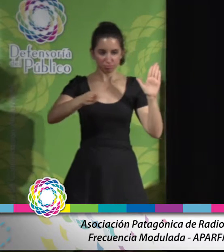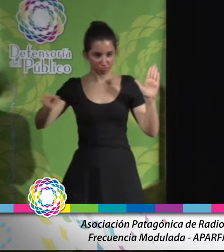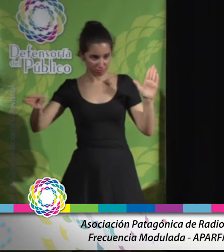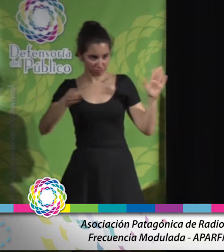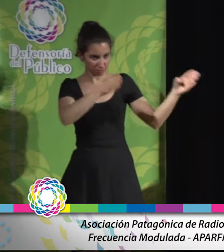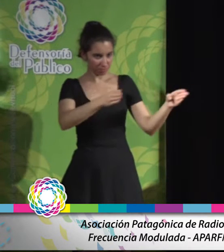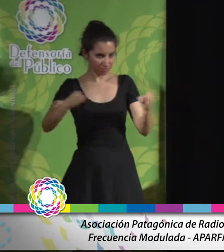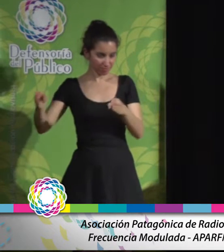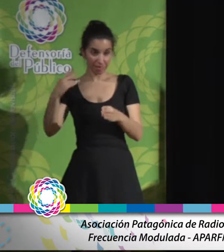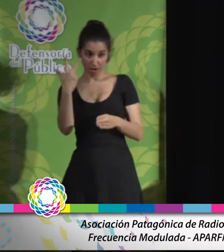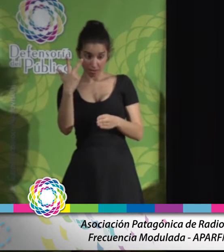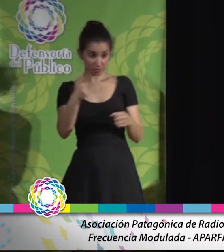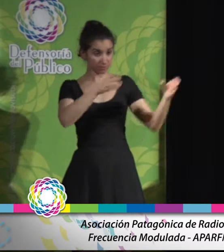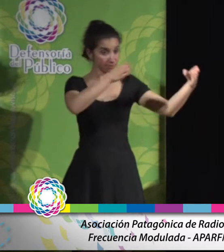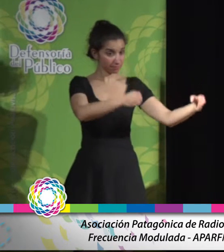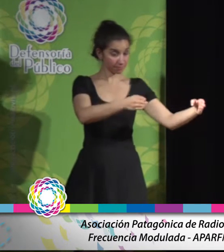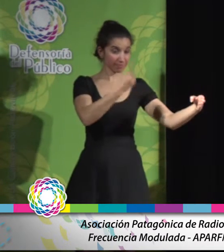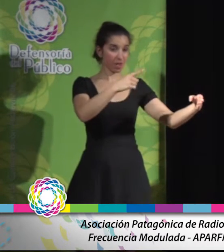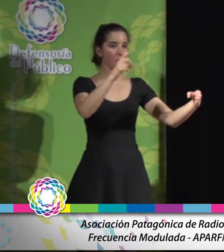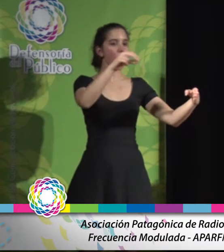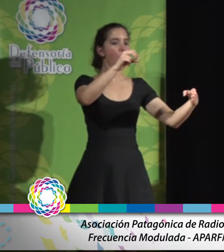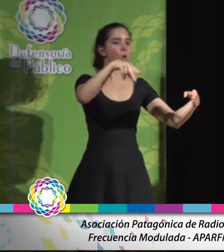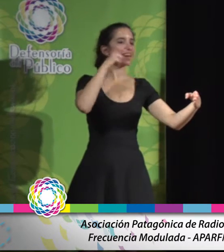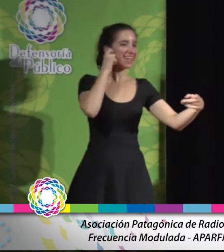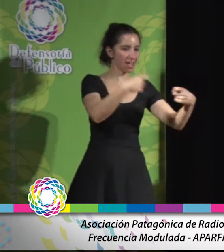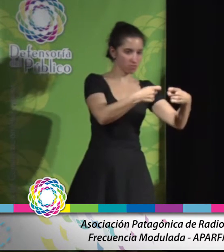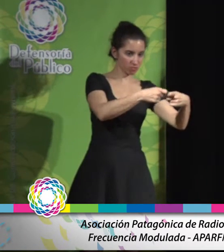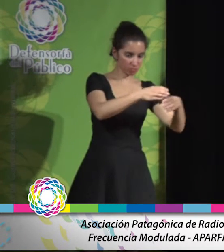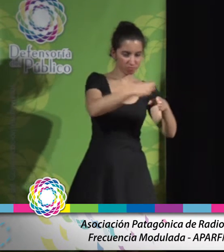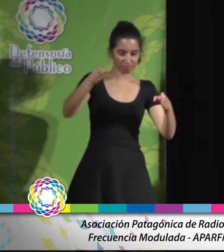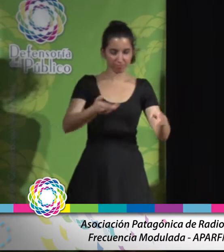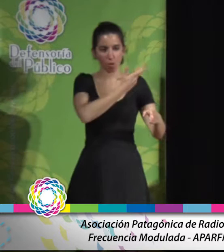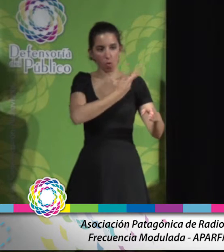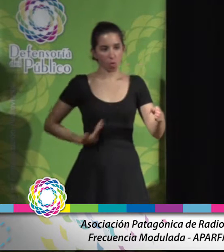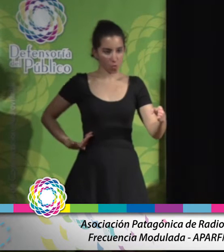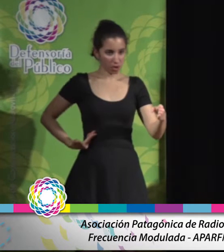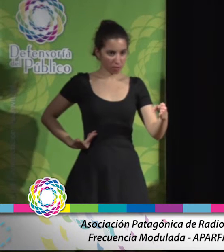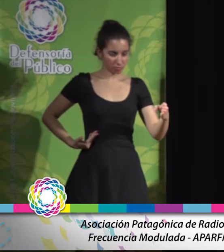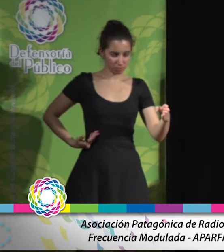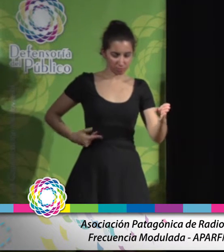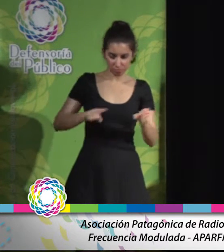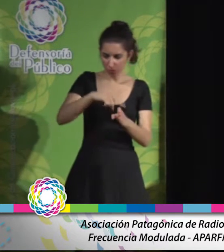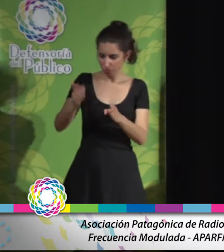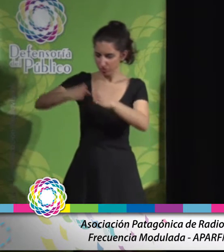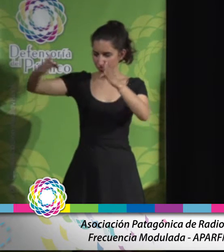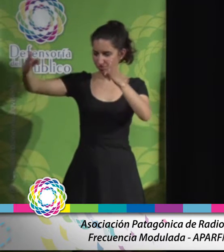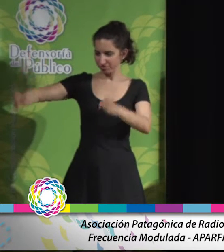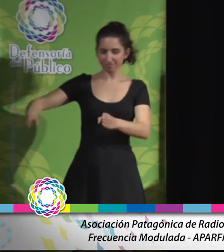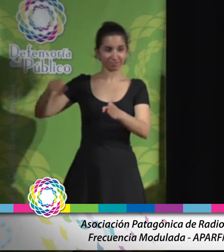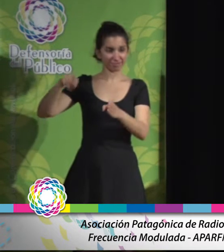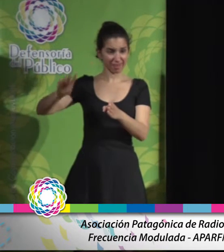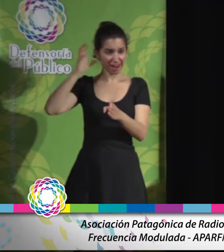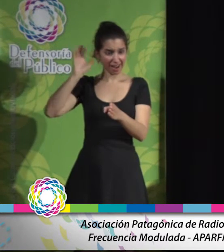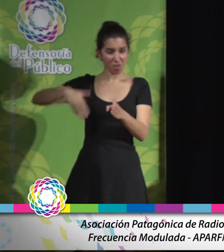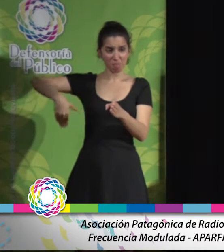uno de los sectores sin fin de lucro y el otro es la del Estado. Pero el sector más grande de la radiodifusión argentina se